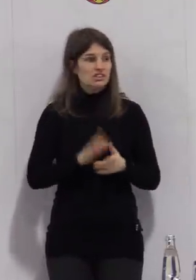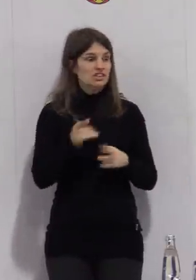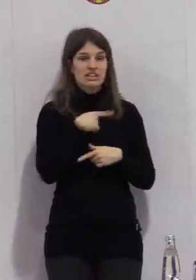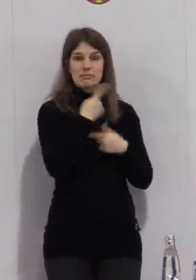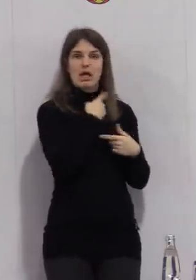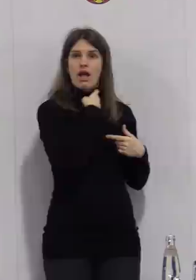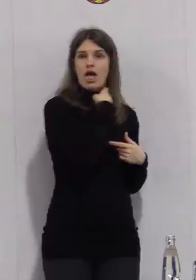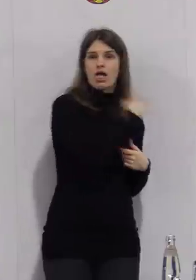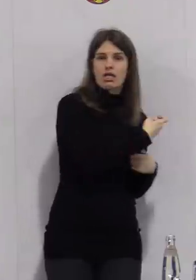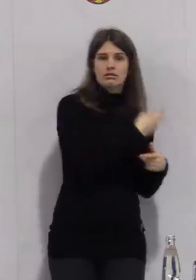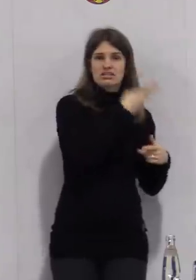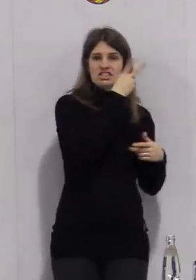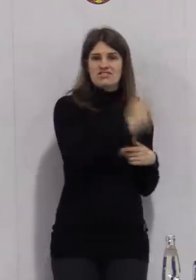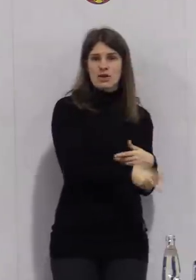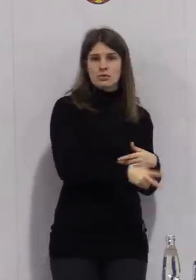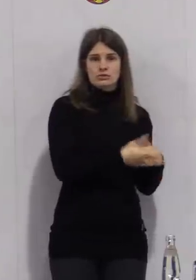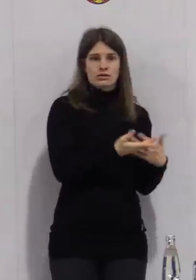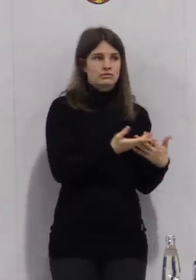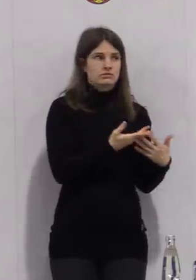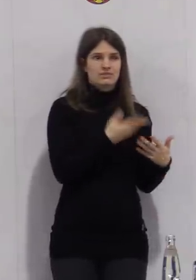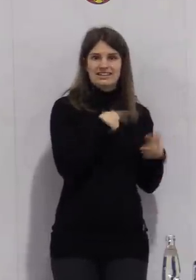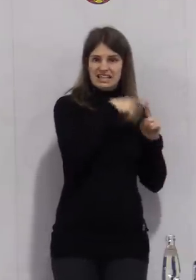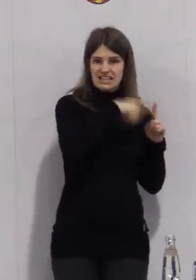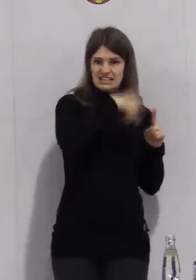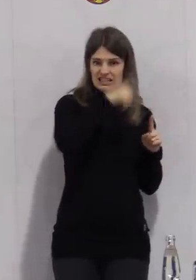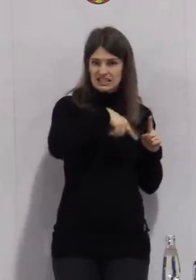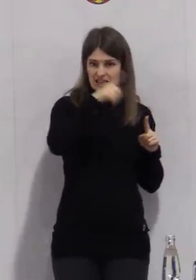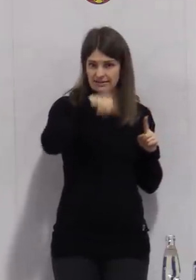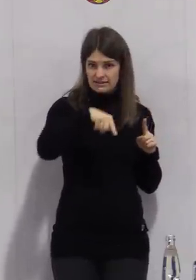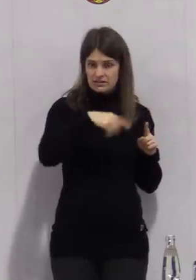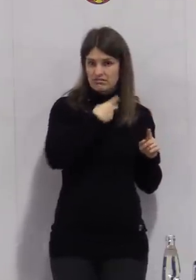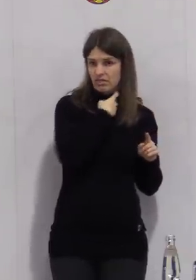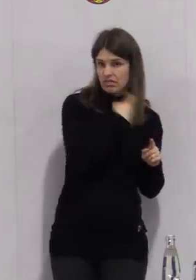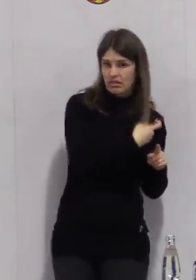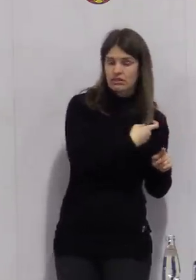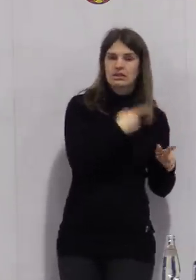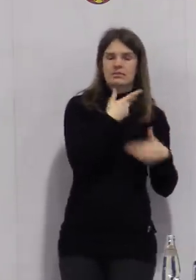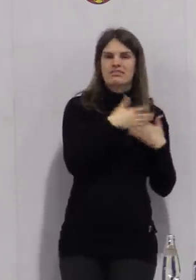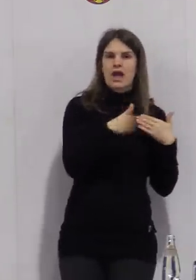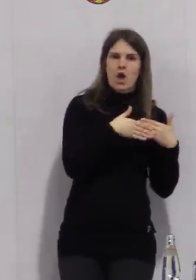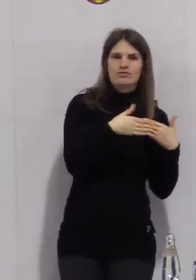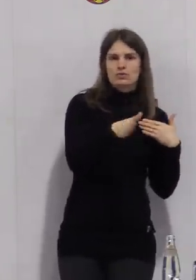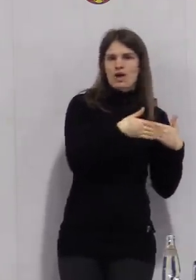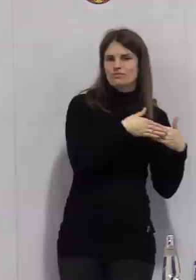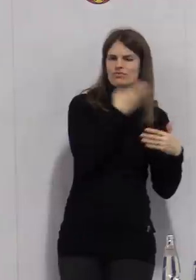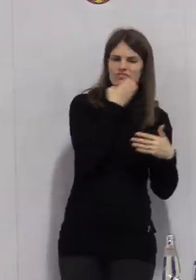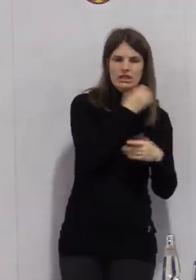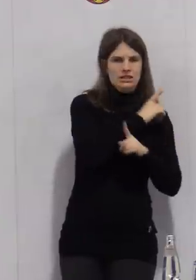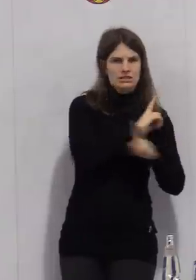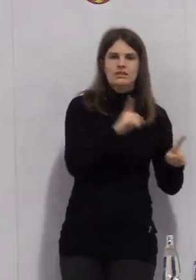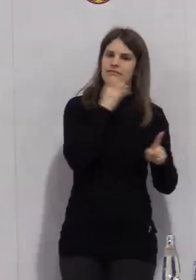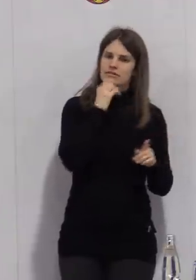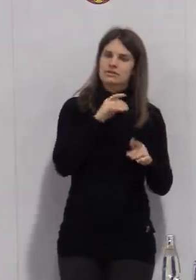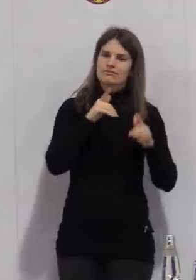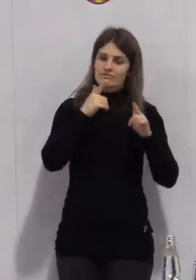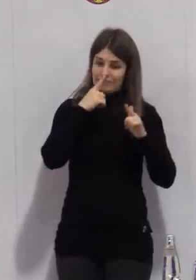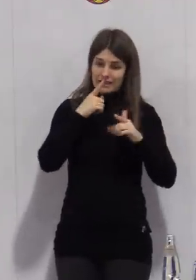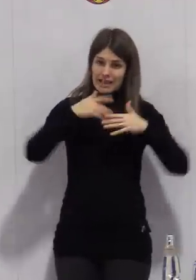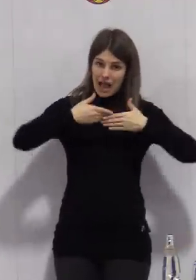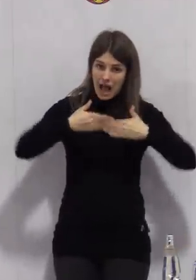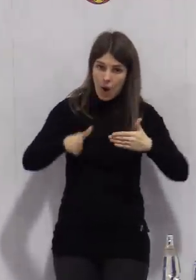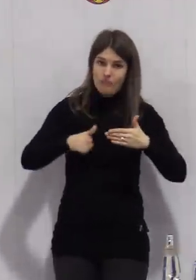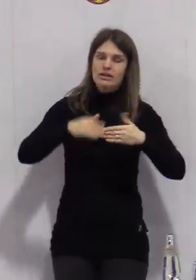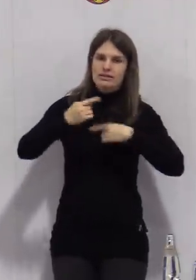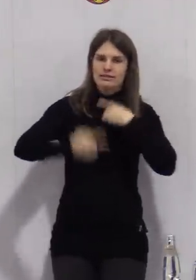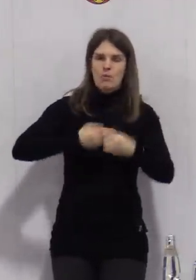gekoppelt ist und dann zu einer kurzfristigen, erneuten Schließung der Schulen führt. Und wir wollen langfristig